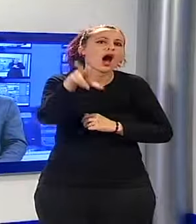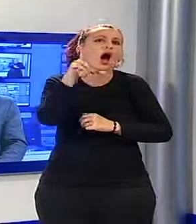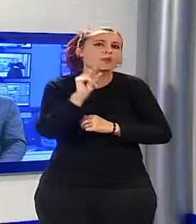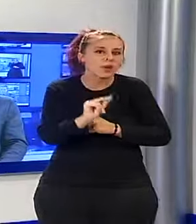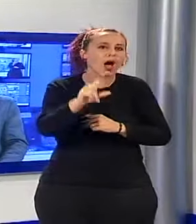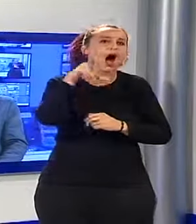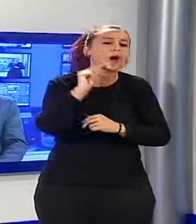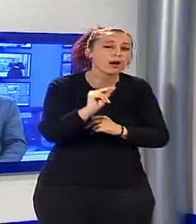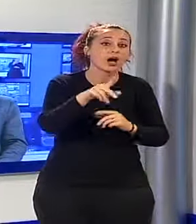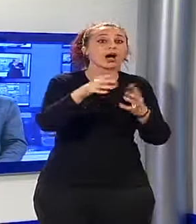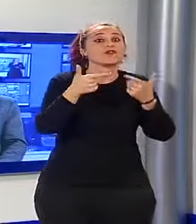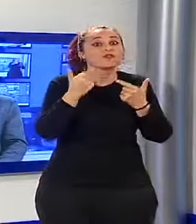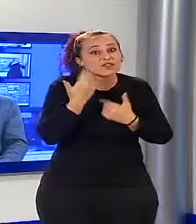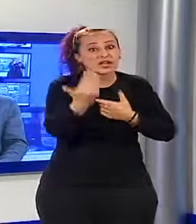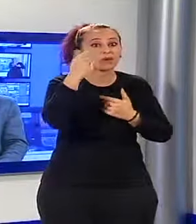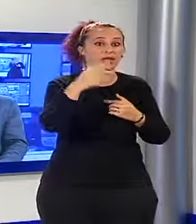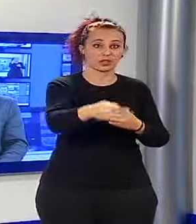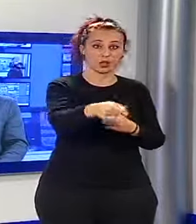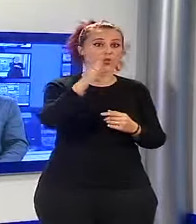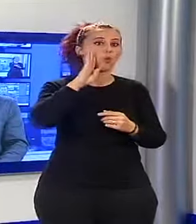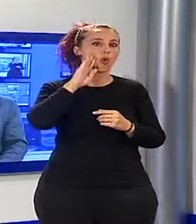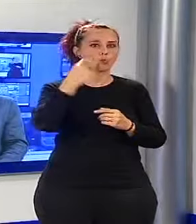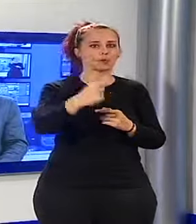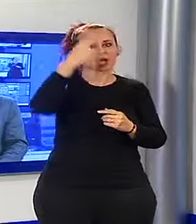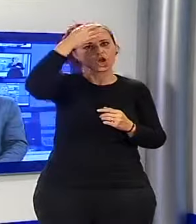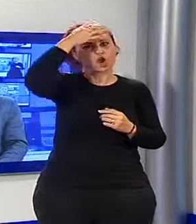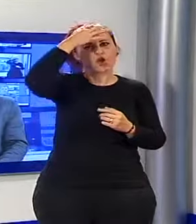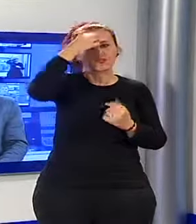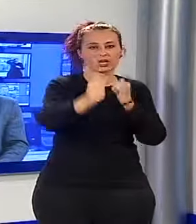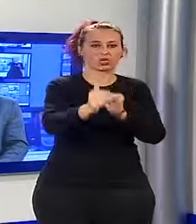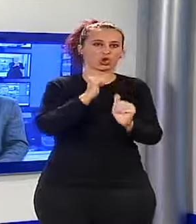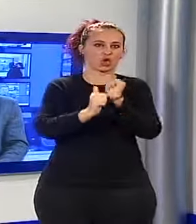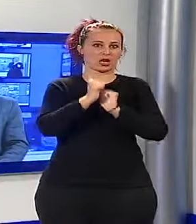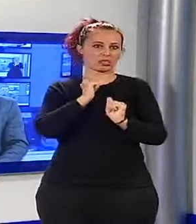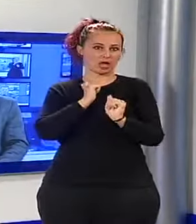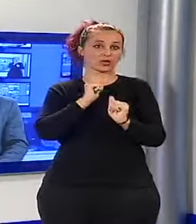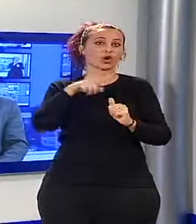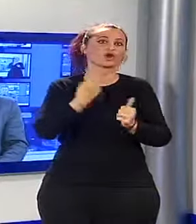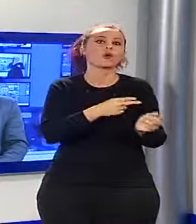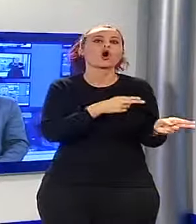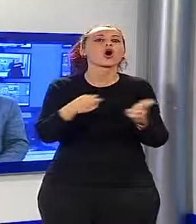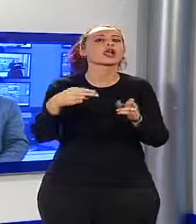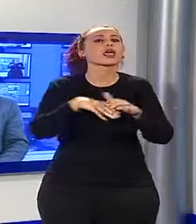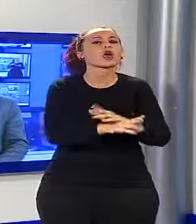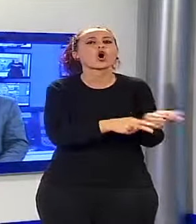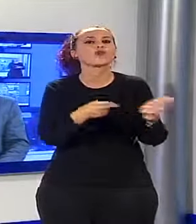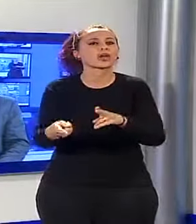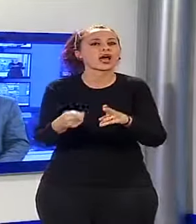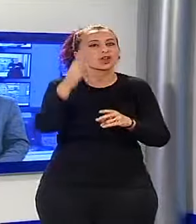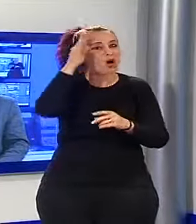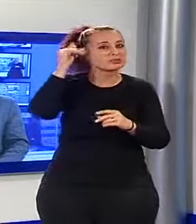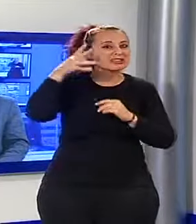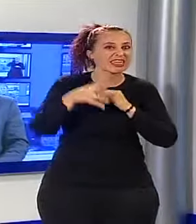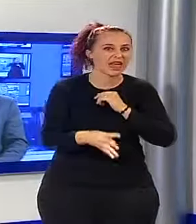dissuaderlo dalle sue intenzioni. L'uomo, una volta calmato, è stato ricoverato in psichiatria. Andiamo a